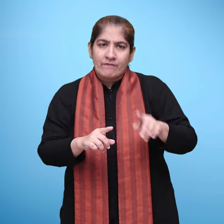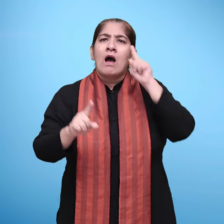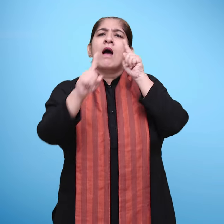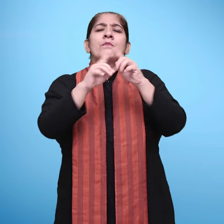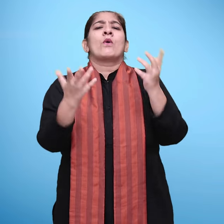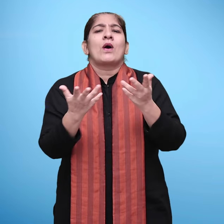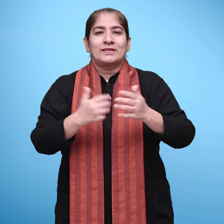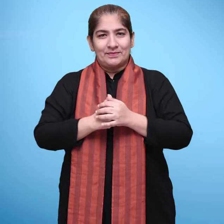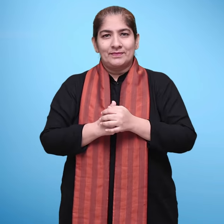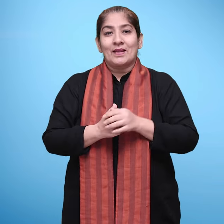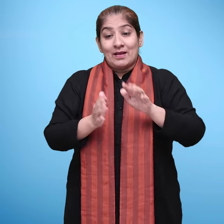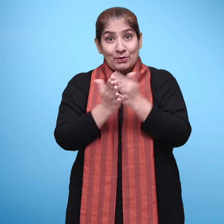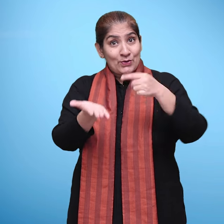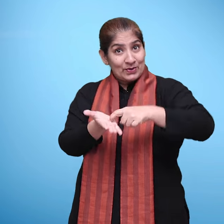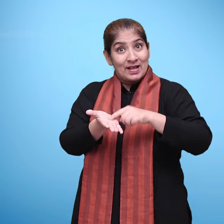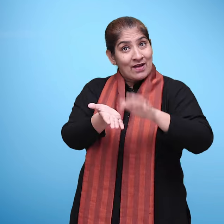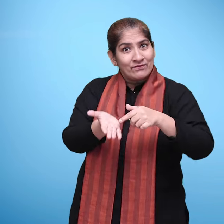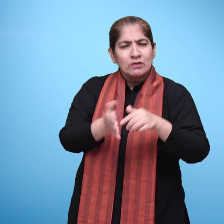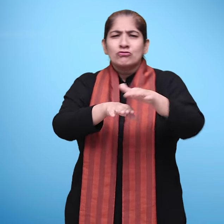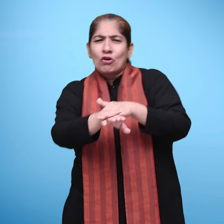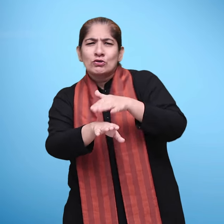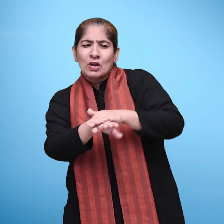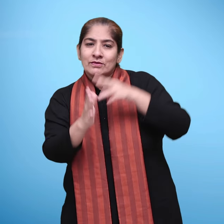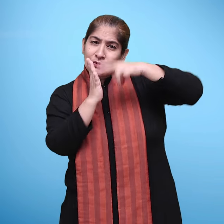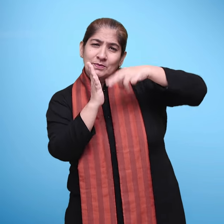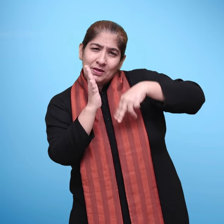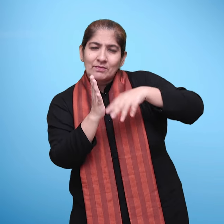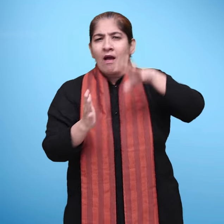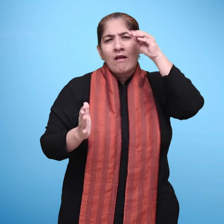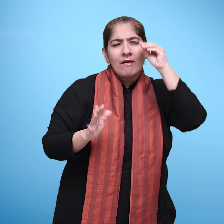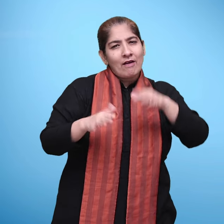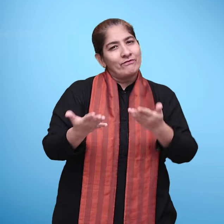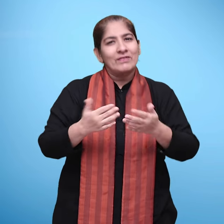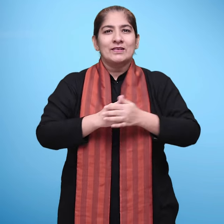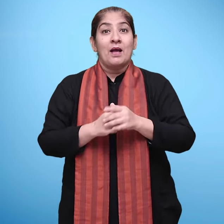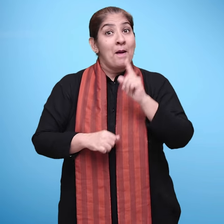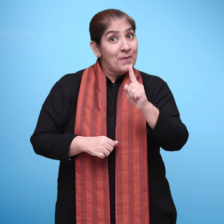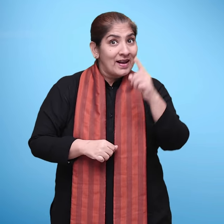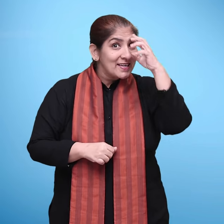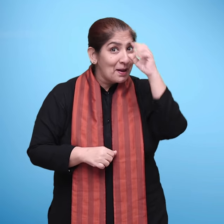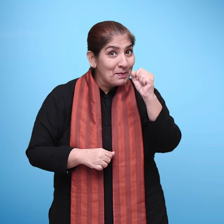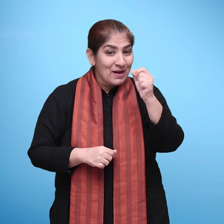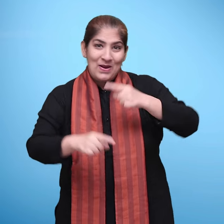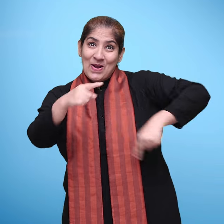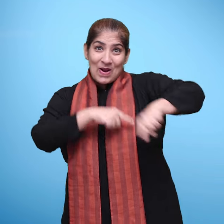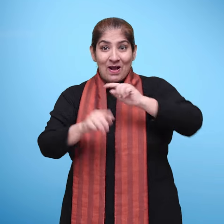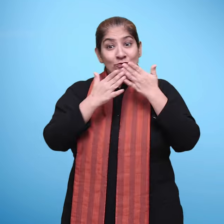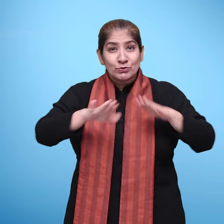बच्चे दी गई पठन सामगरी को धीरे धीरे पढ़ना सीख जाएं हमें याद रखना होगा कि हर बच्चे का सीखने का